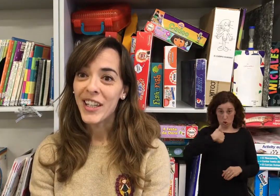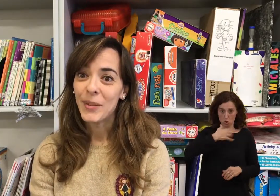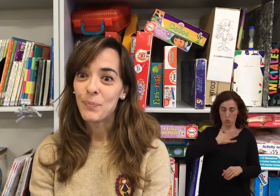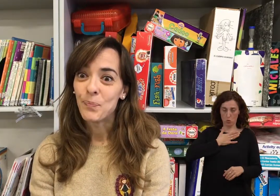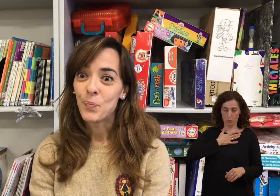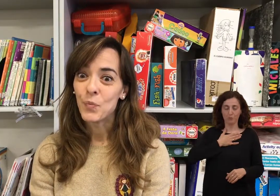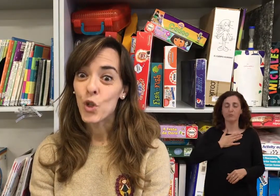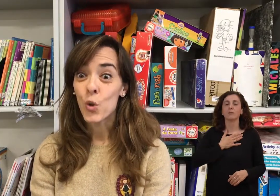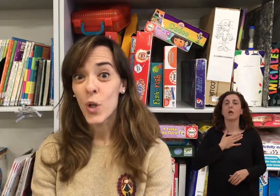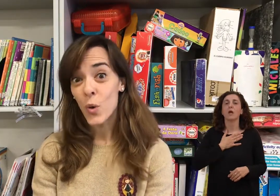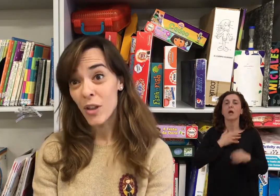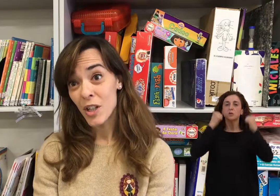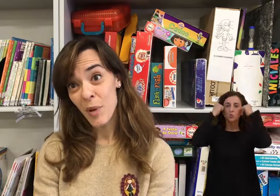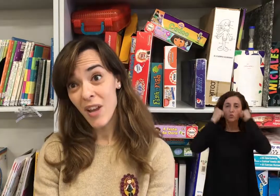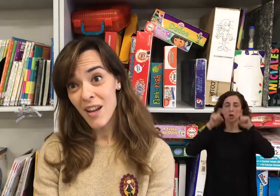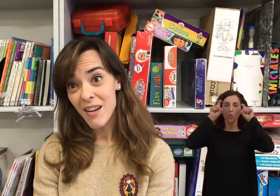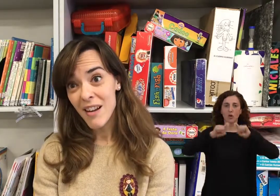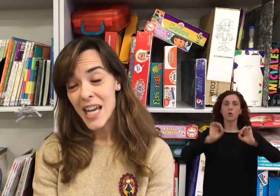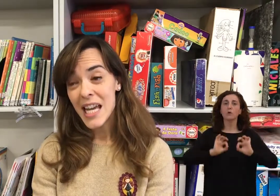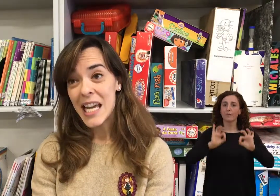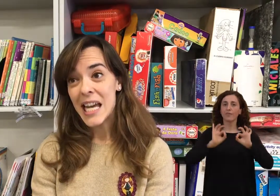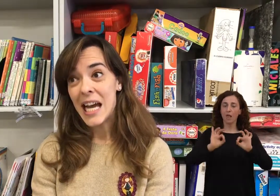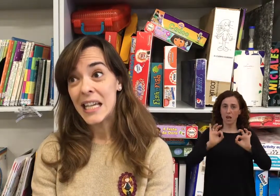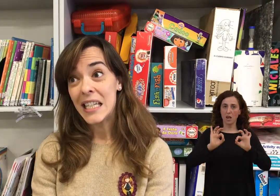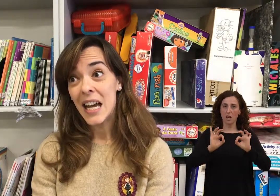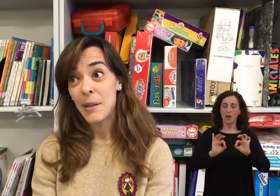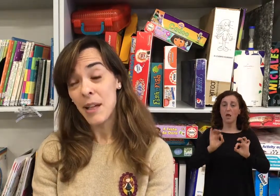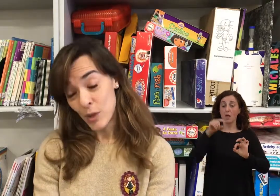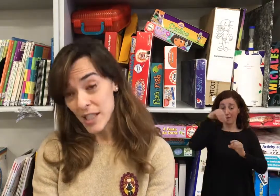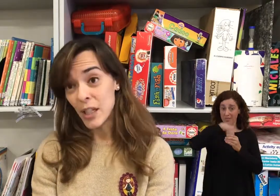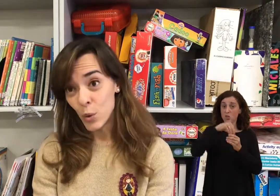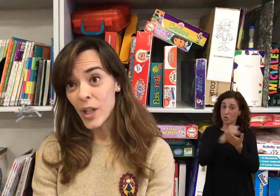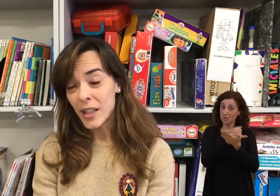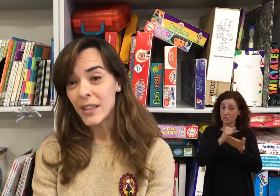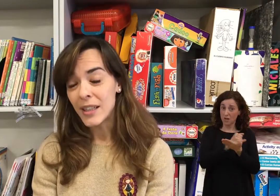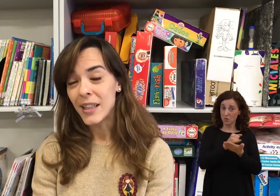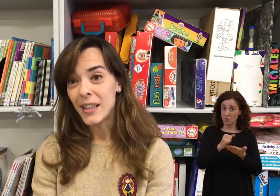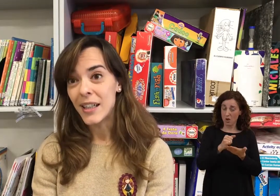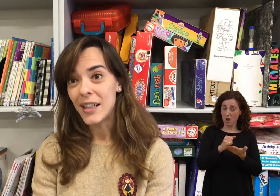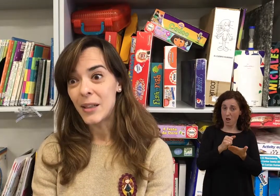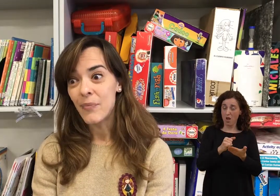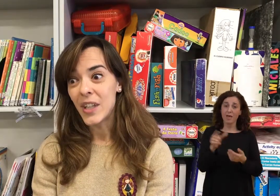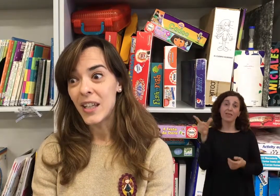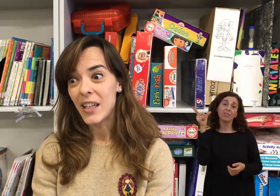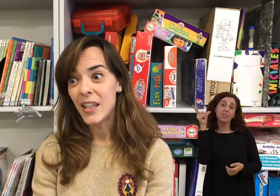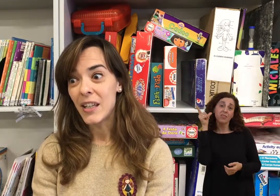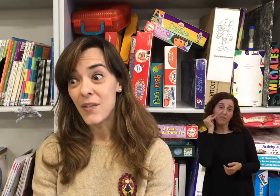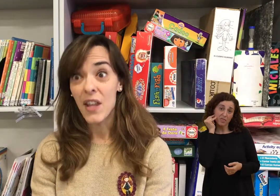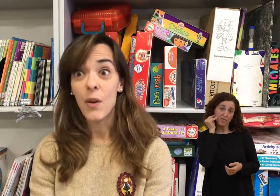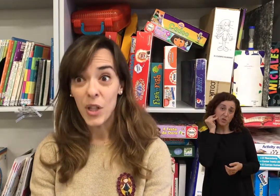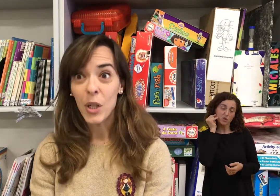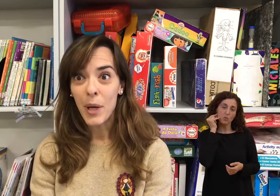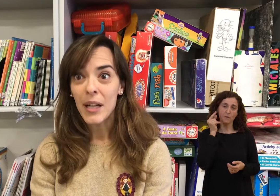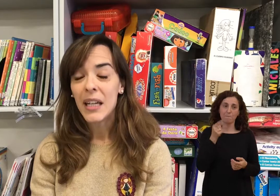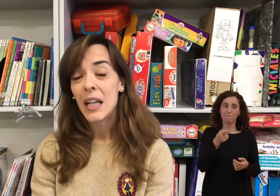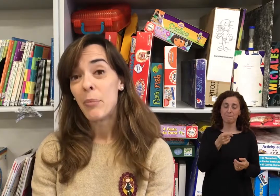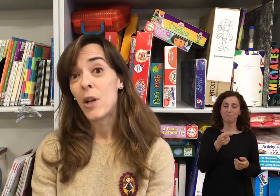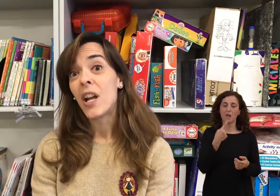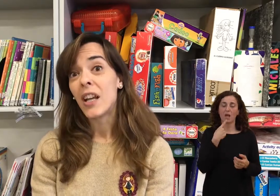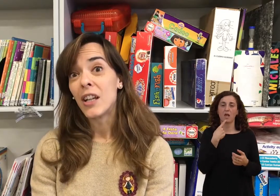yo estudié educación especial, allí había una asignatura que era deficiencia auditiva, pero en la que